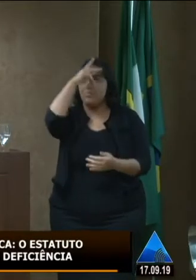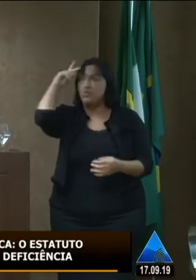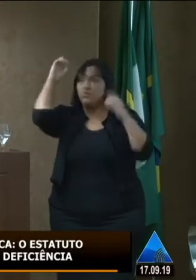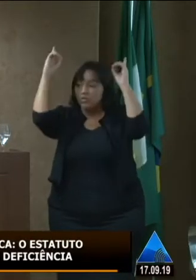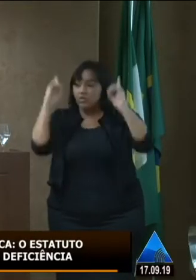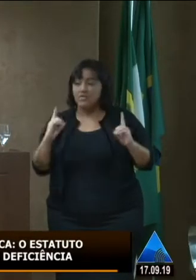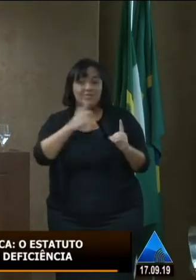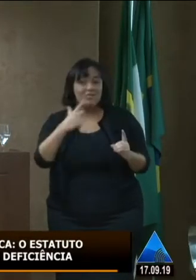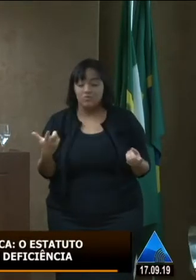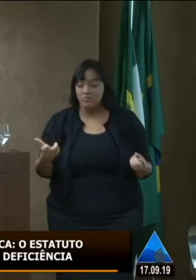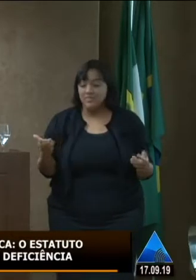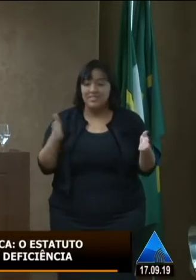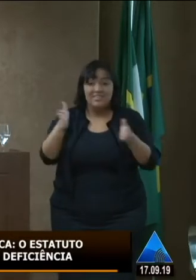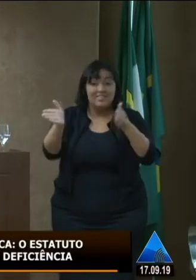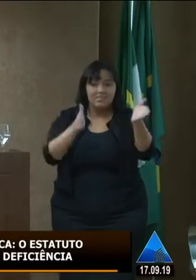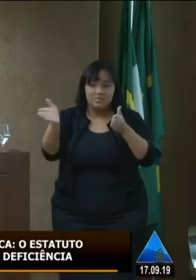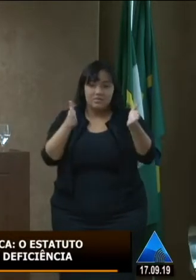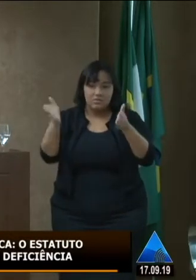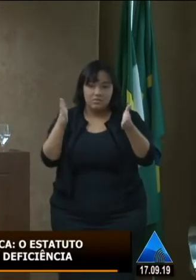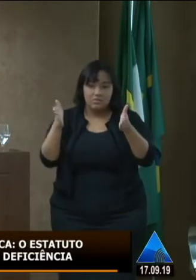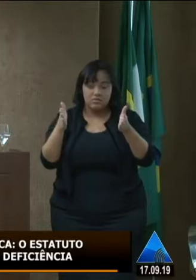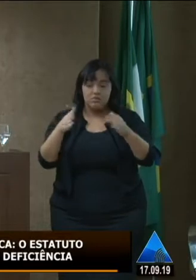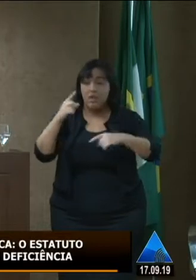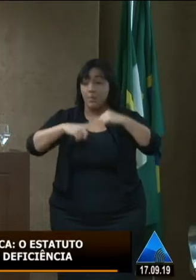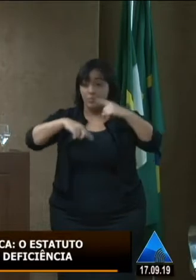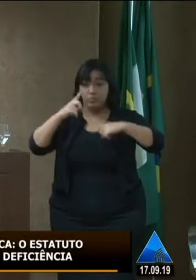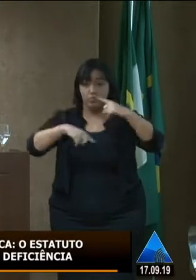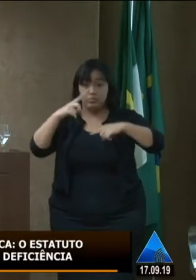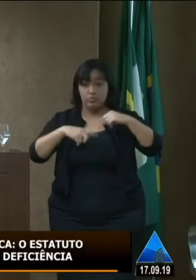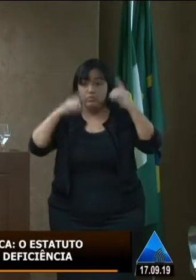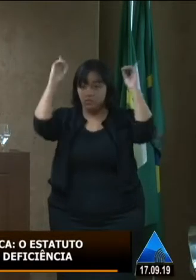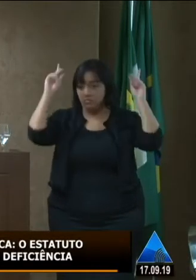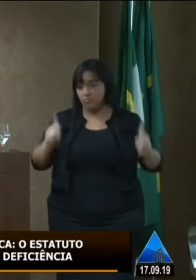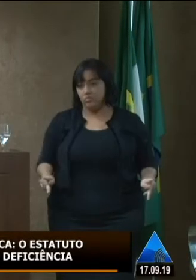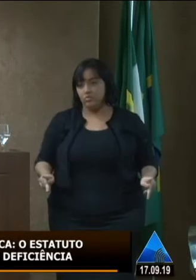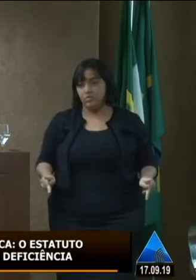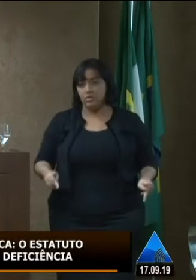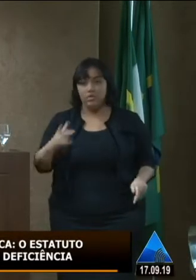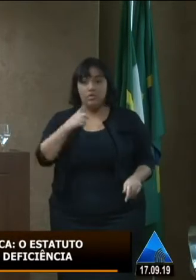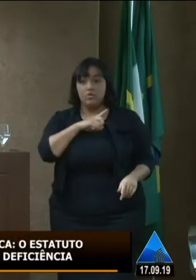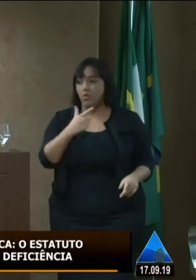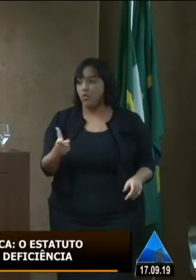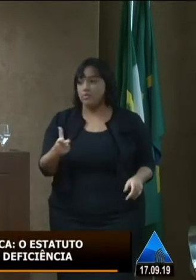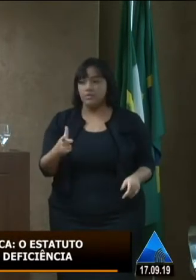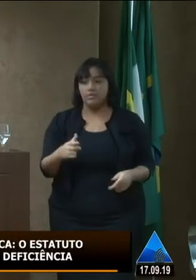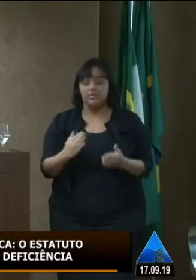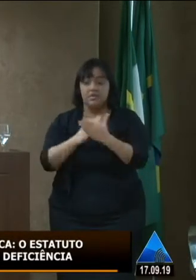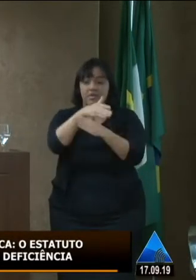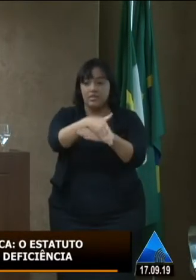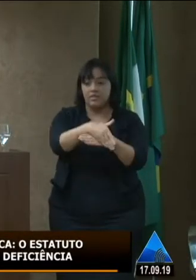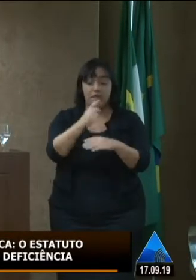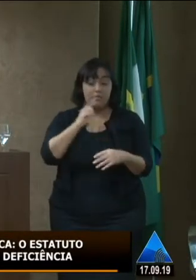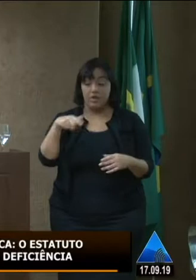não tem acesso às políticas públicas por razões básicas elas não conseguem entrar por exemplo no posto de saúde